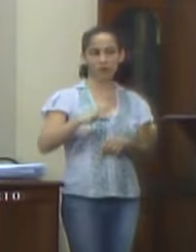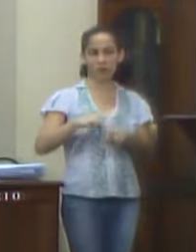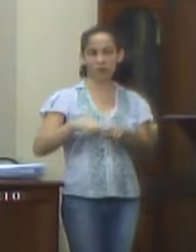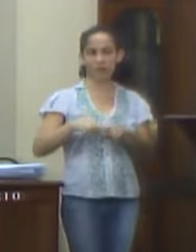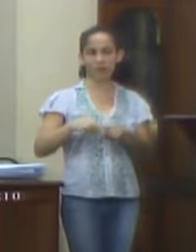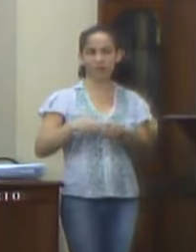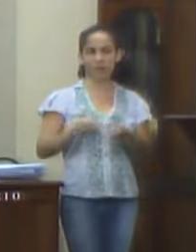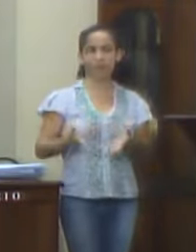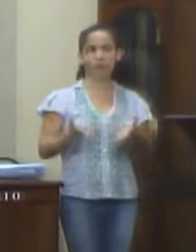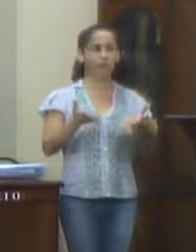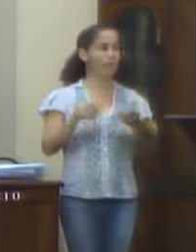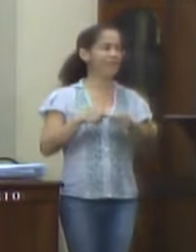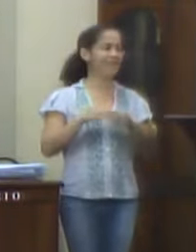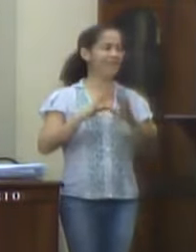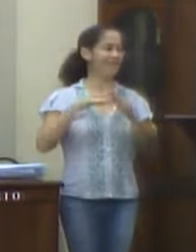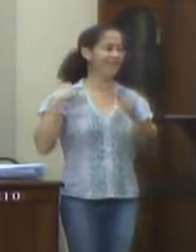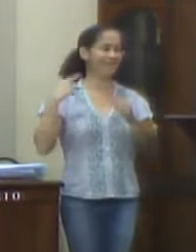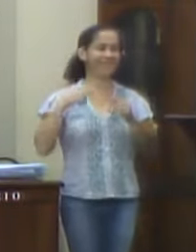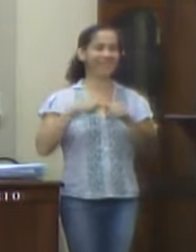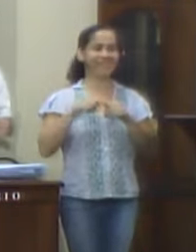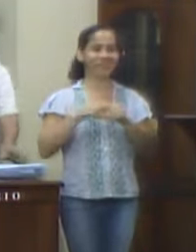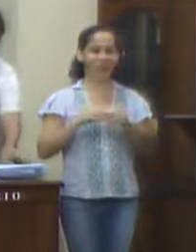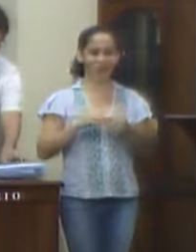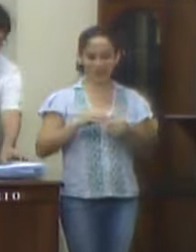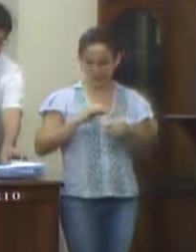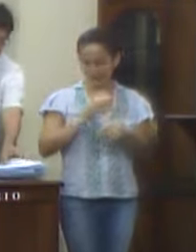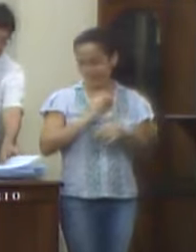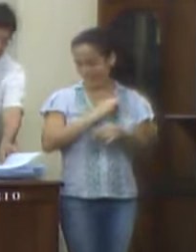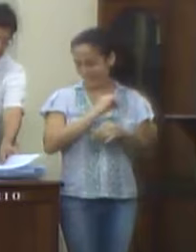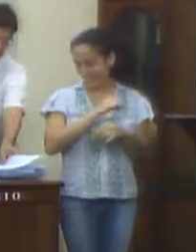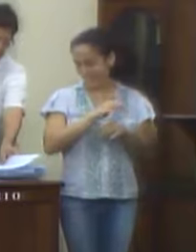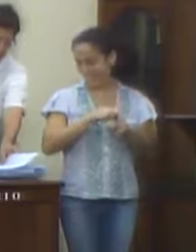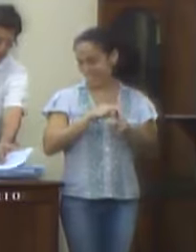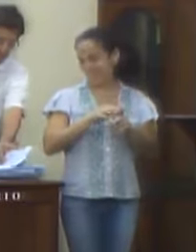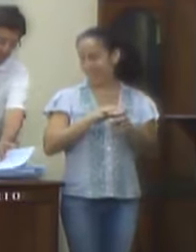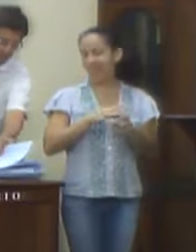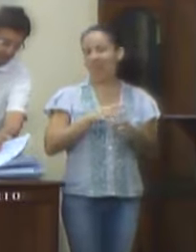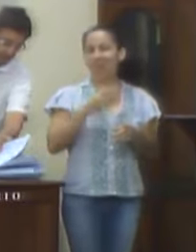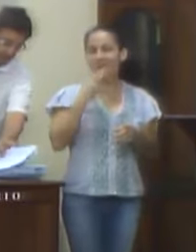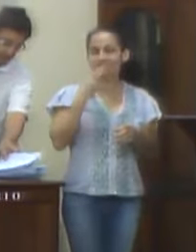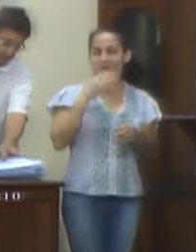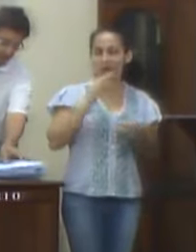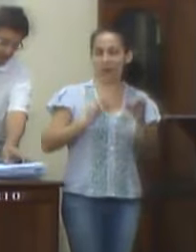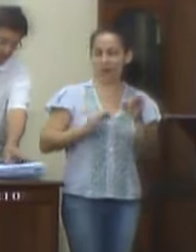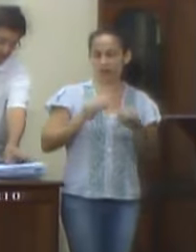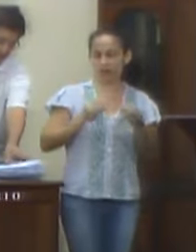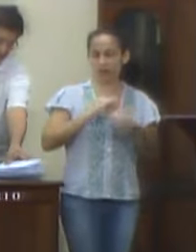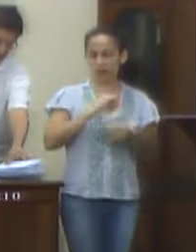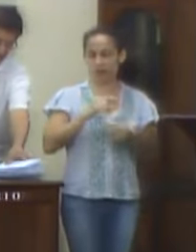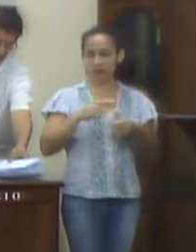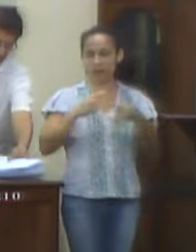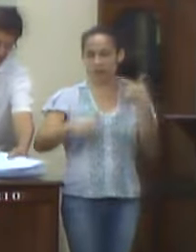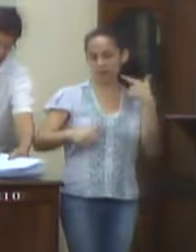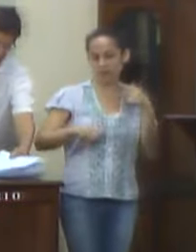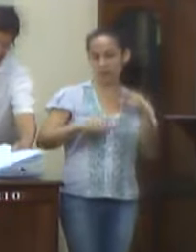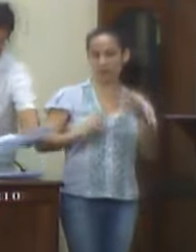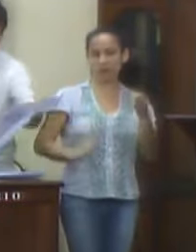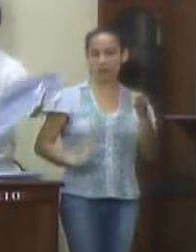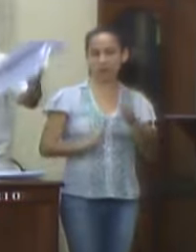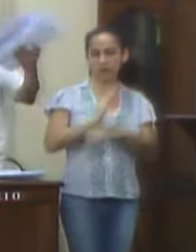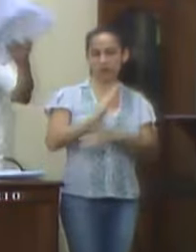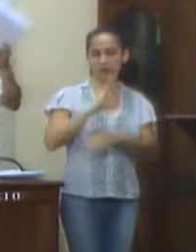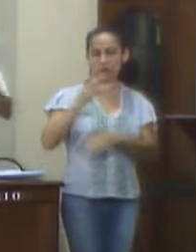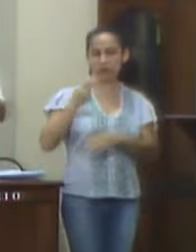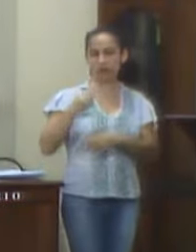encaminhou a esta Câmara Municipal, a quem compete o julgamento, parecer prévio, contrário à aprovação das